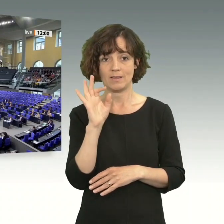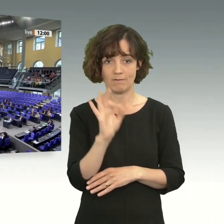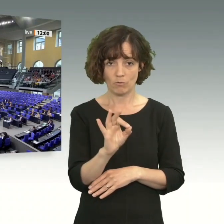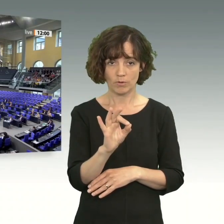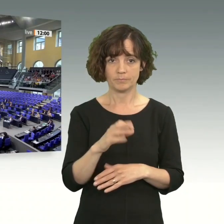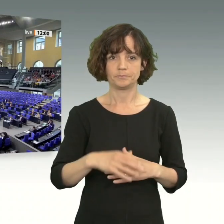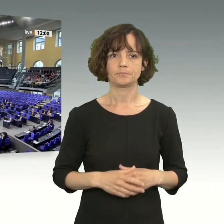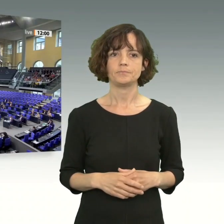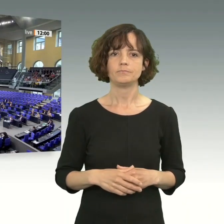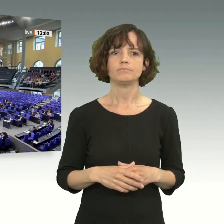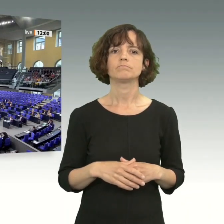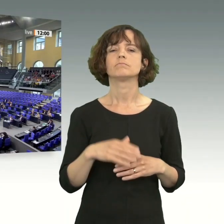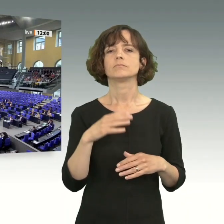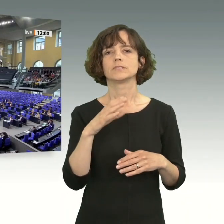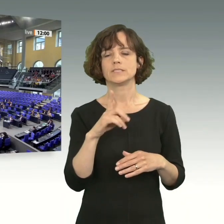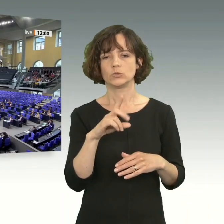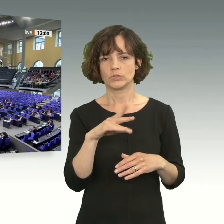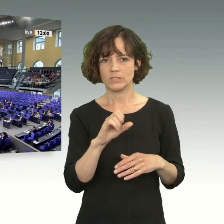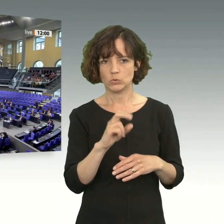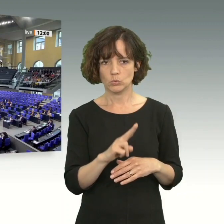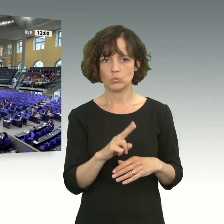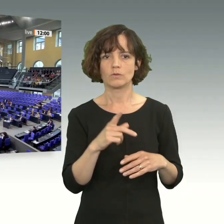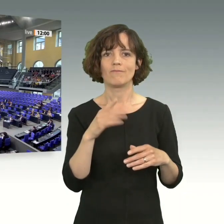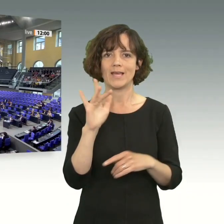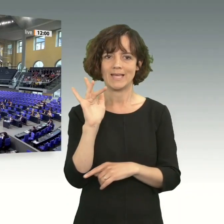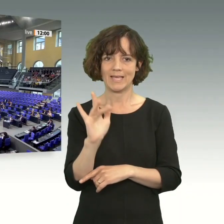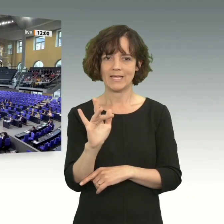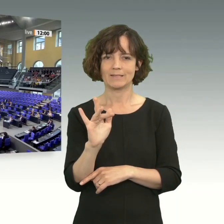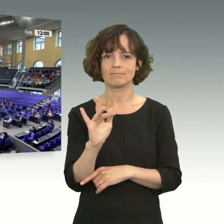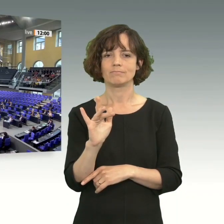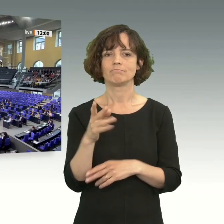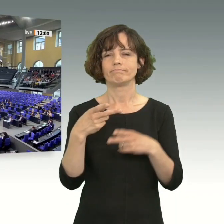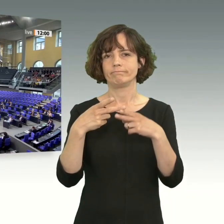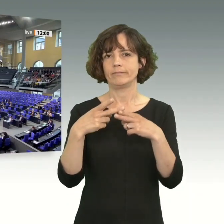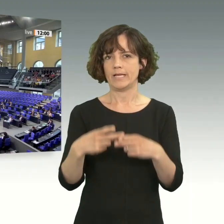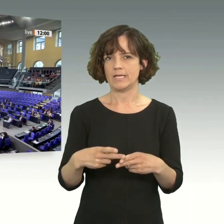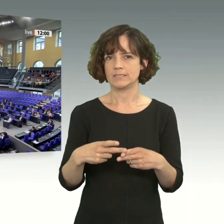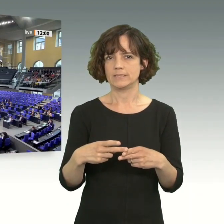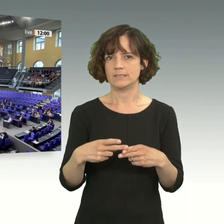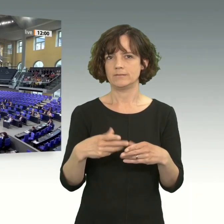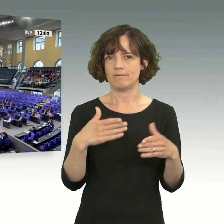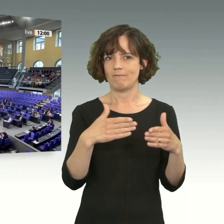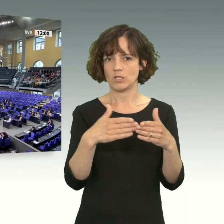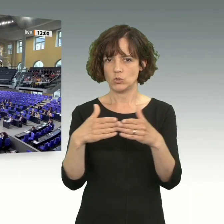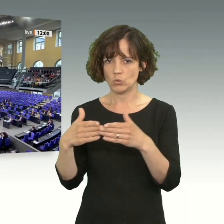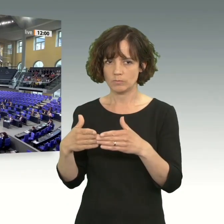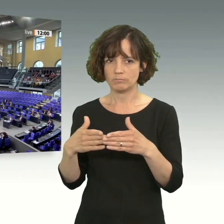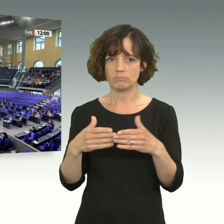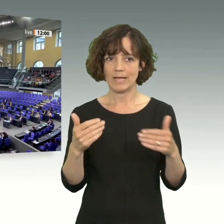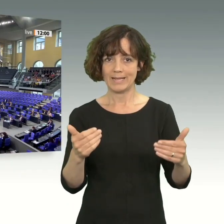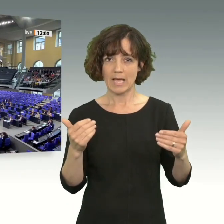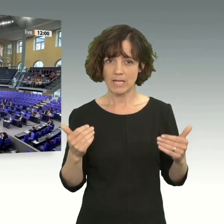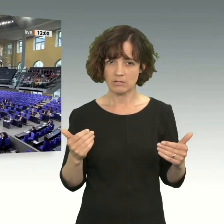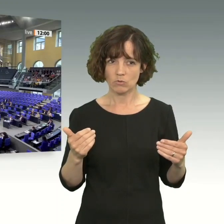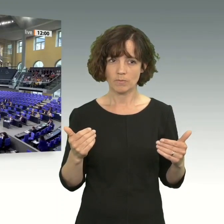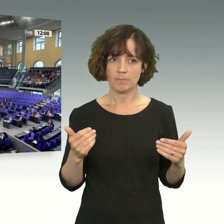diesen Entschließungsantrag? Das ist die Fraktion der CDU, CSU. Wer stimmt dagegen? Das sind alle anderen Fraktionen.